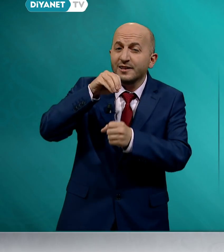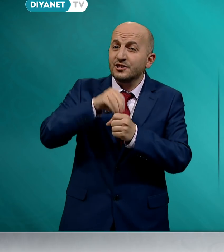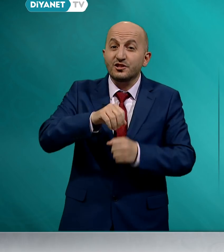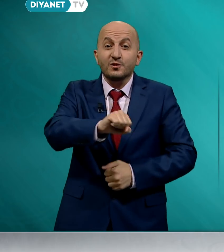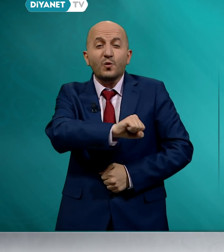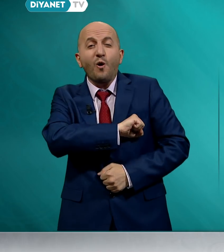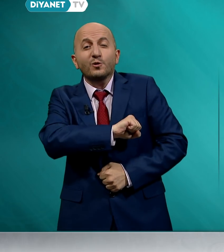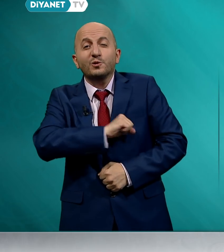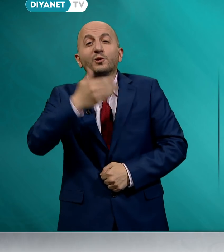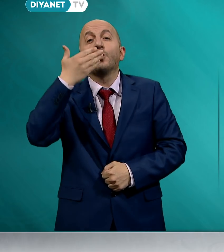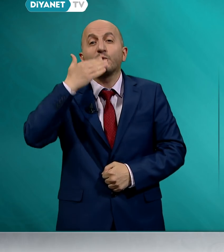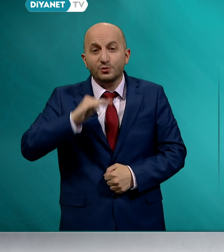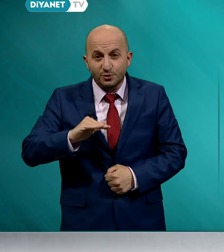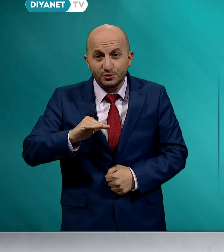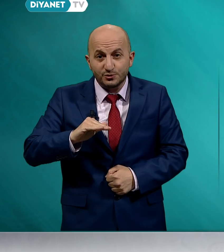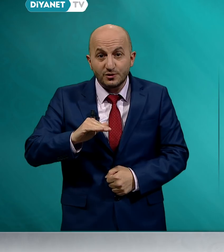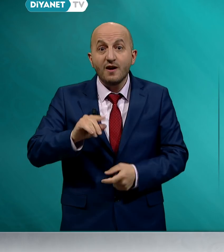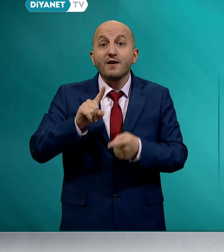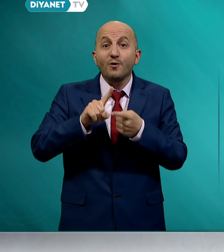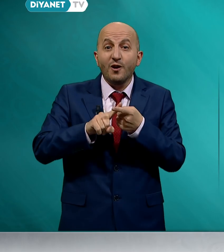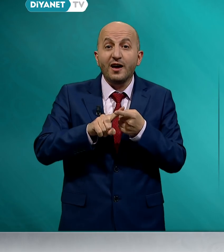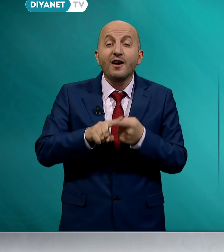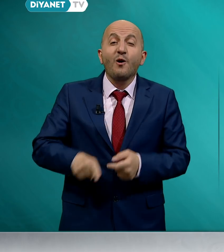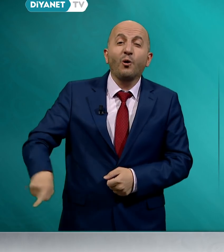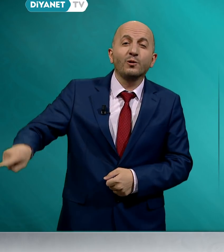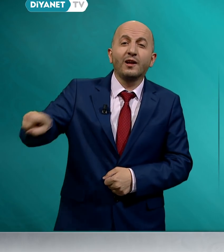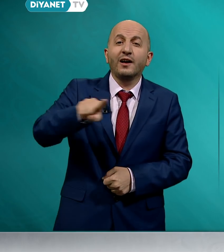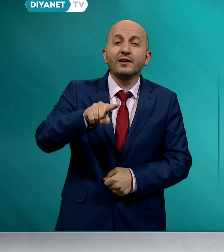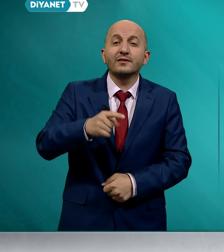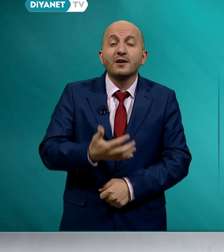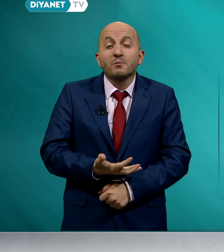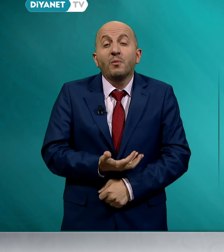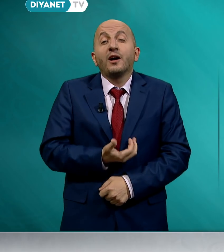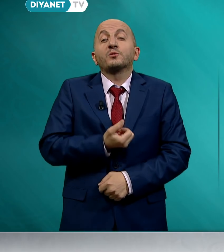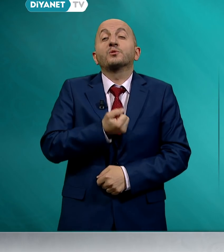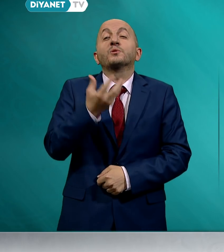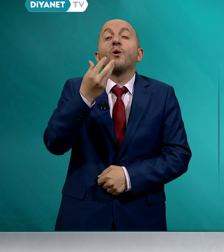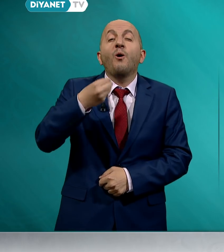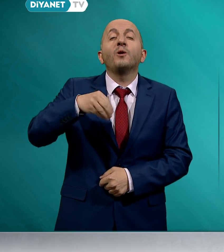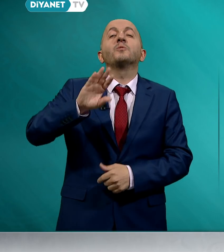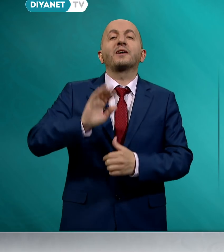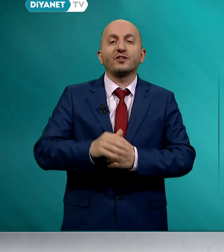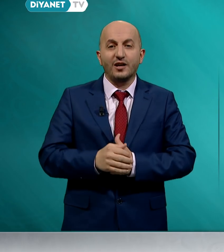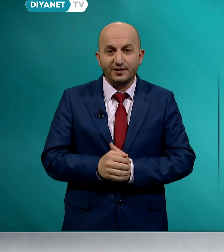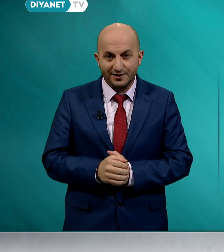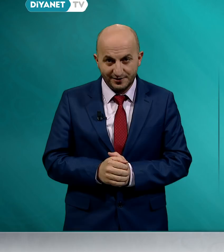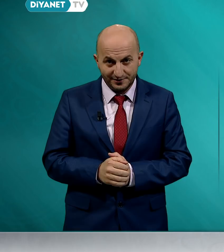için korku yoktur ve onlar mahzun olmayacaklardır.